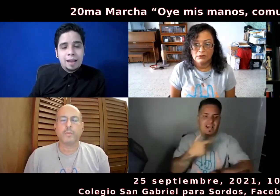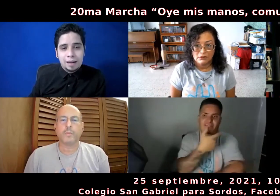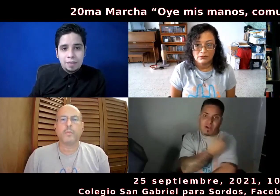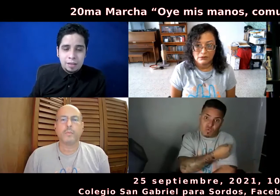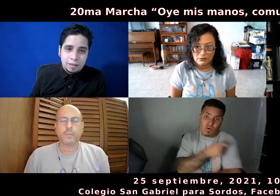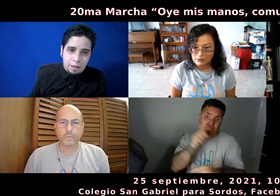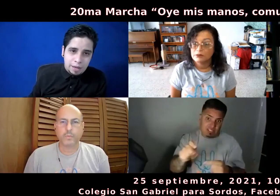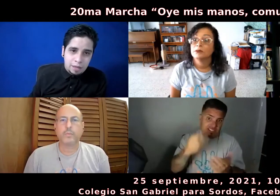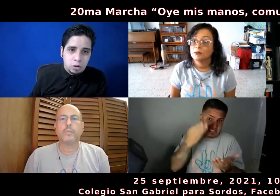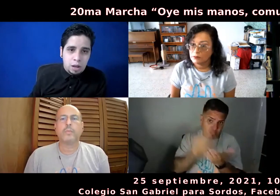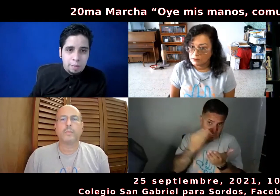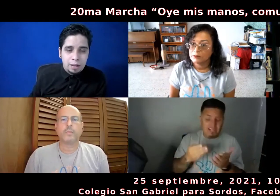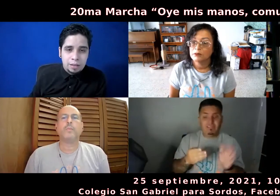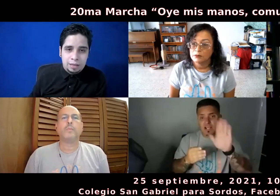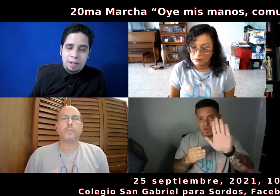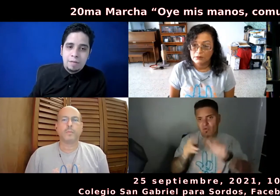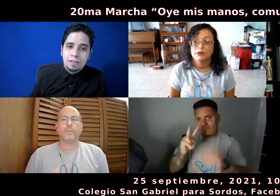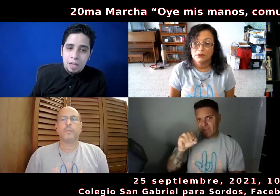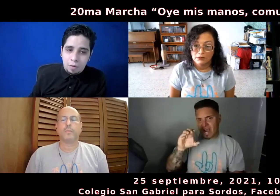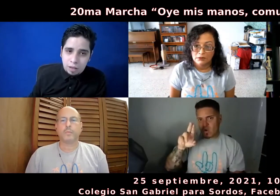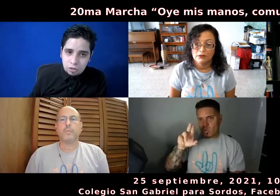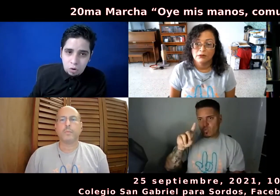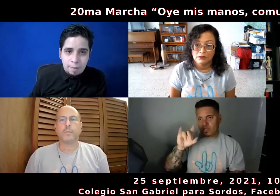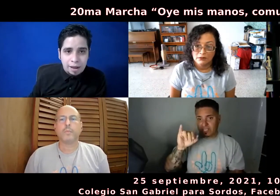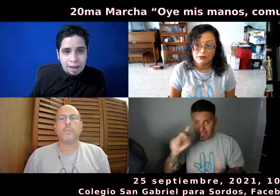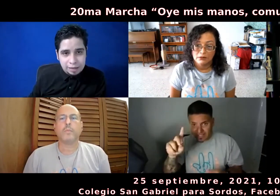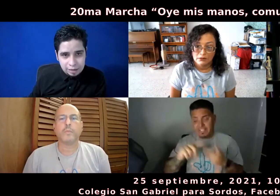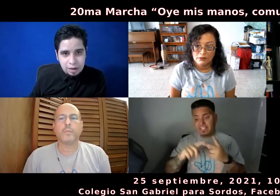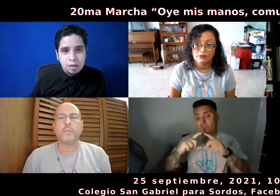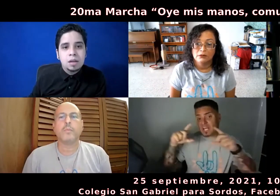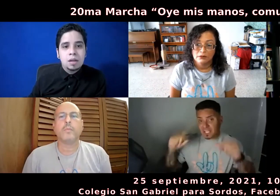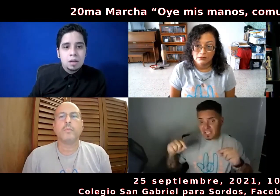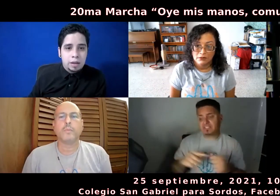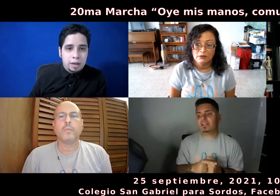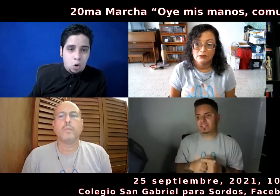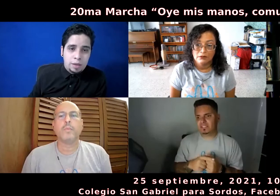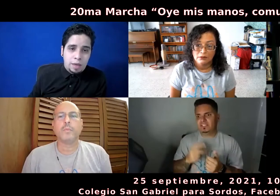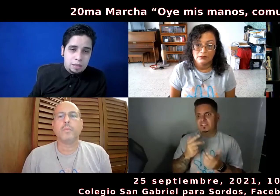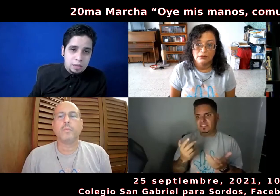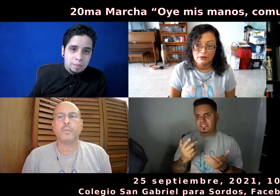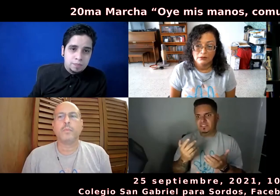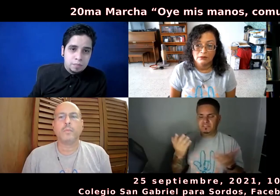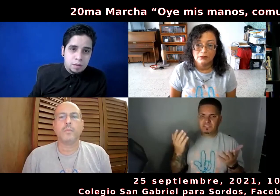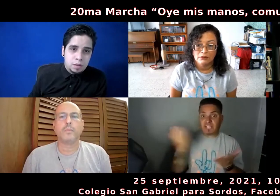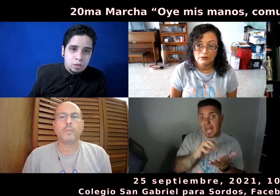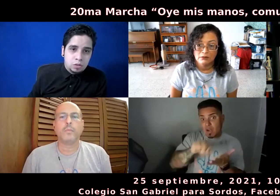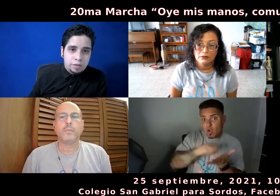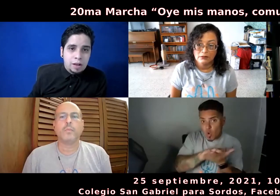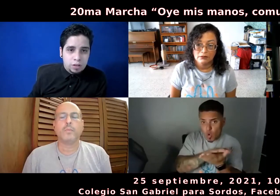reglas de distanciamiento, ¿verdad? Tener la evidencia de vacunación, la mascarilla, el COVID-ID, todas esas cosas,